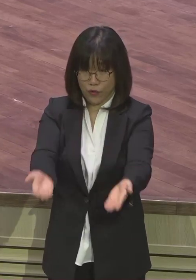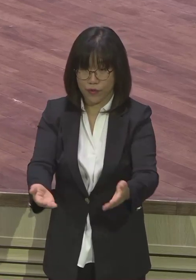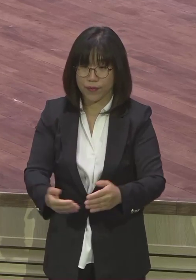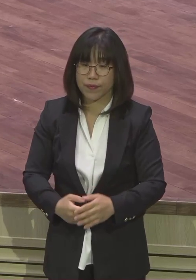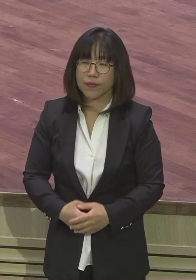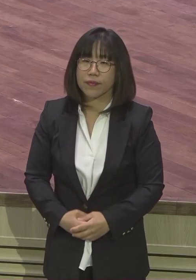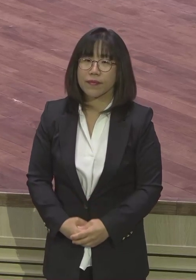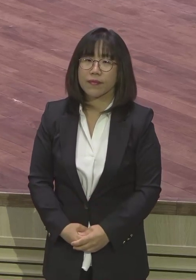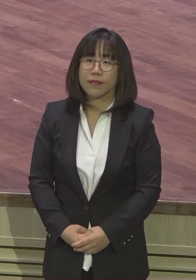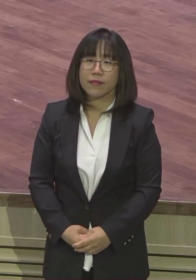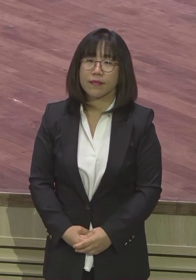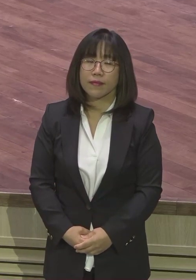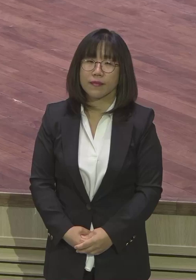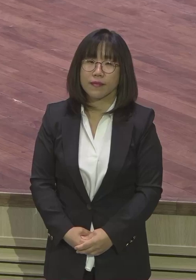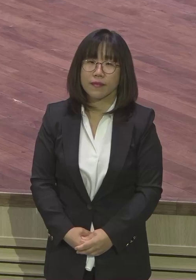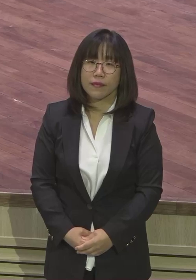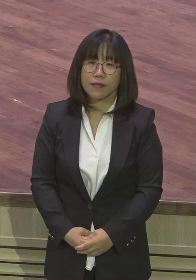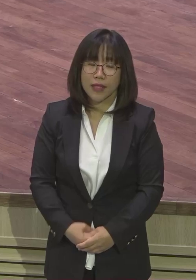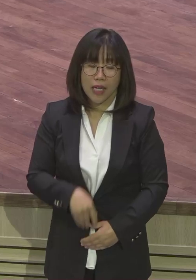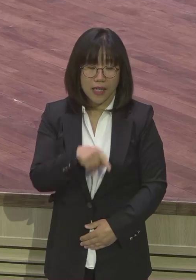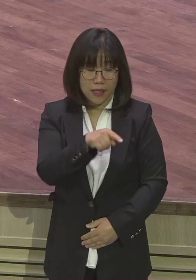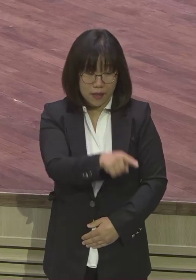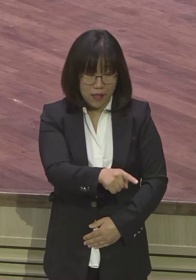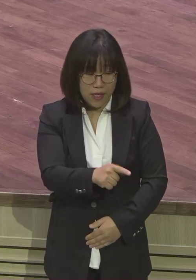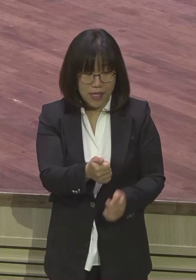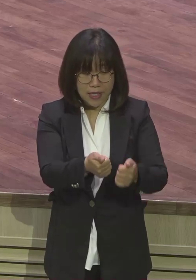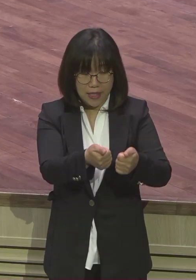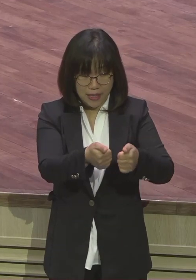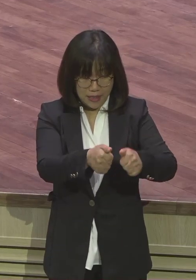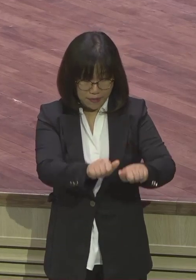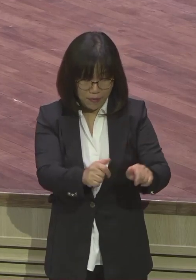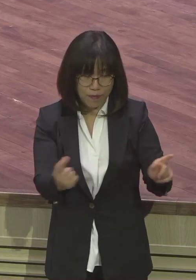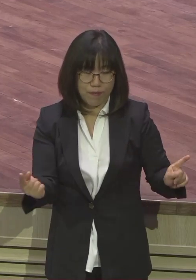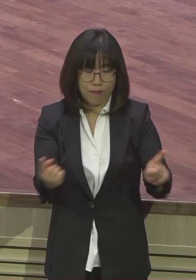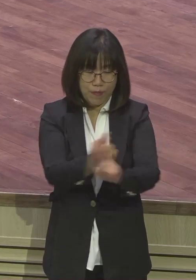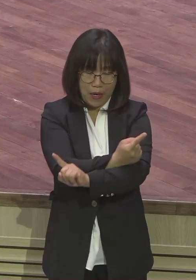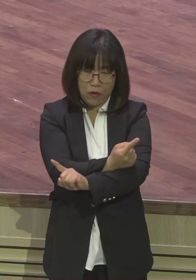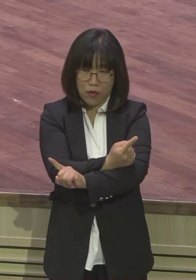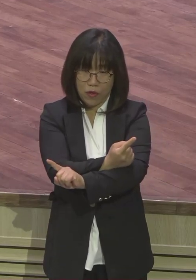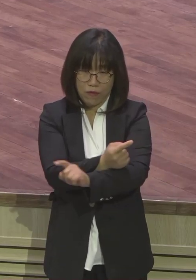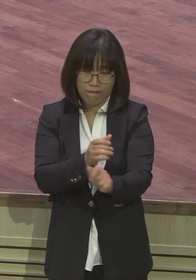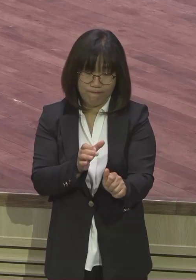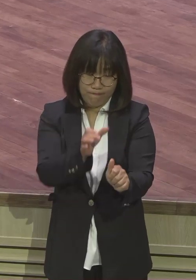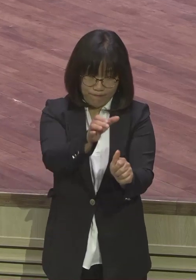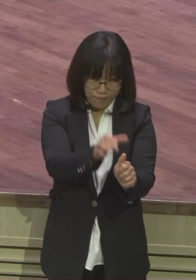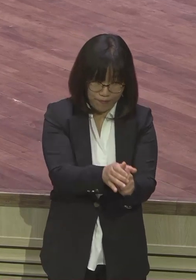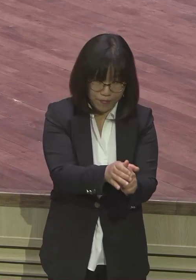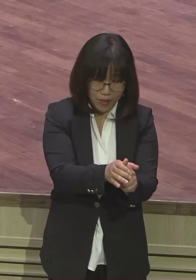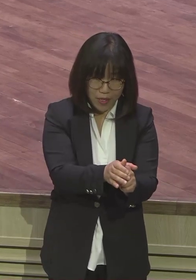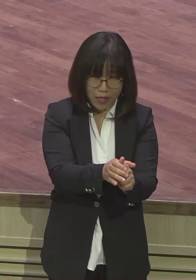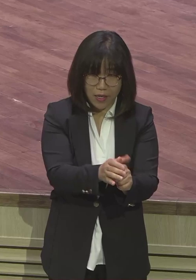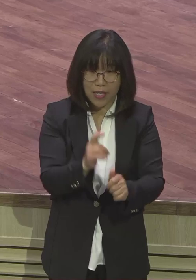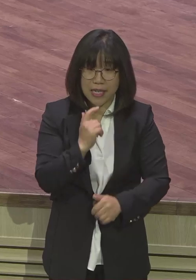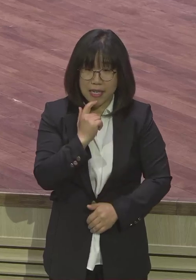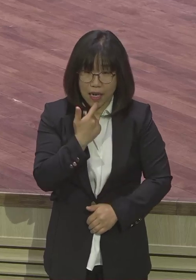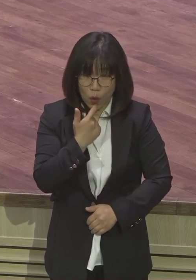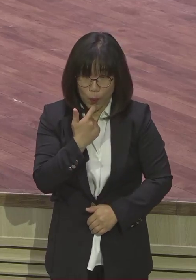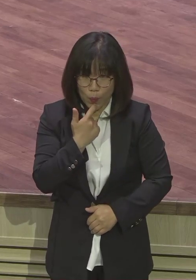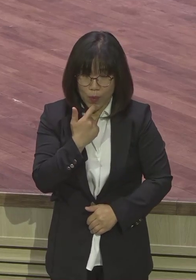이렇게 신분을 확실하게 바꾸어 주니까 어떻게 돼요? 당당하게 이제는 뭐요? 형을